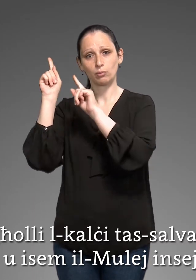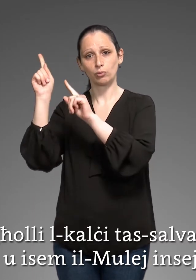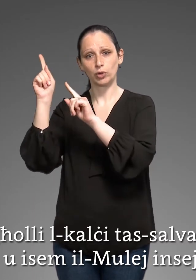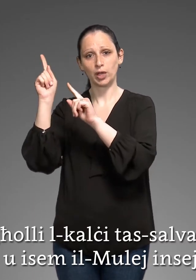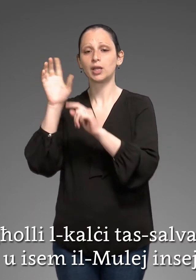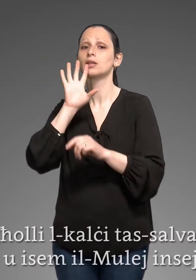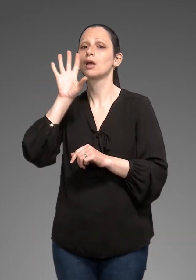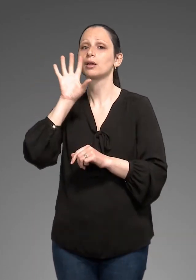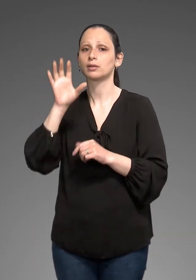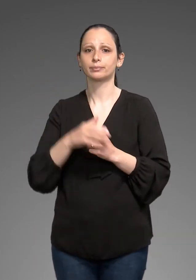sejjaħ